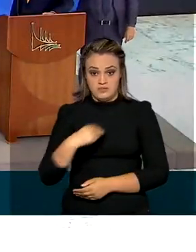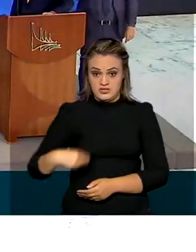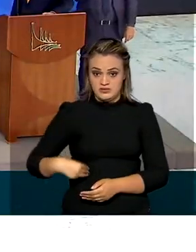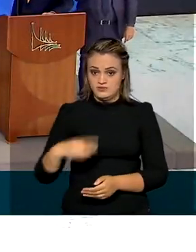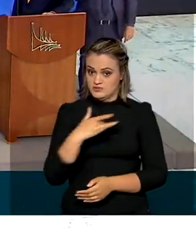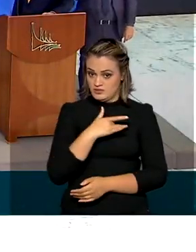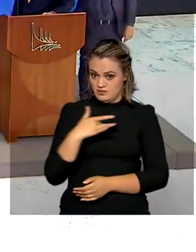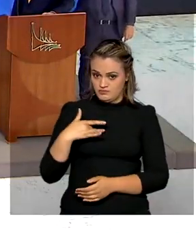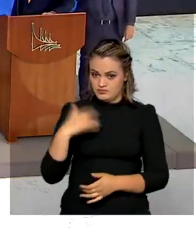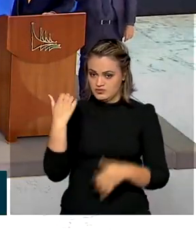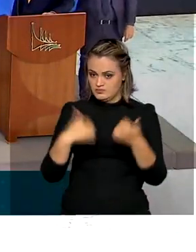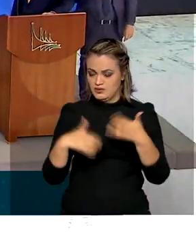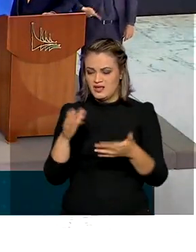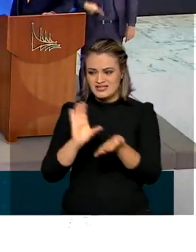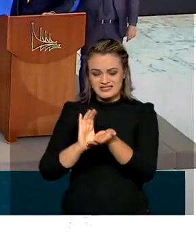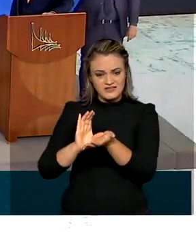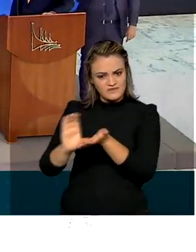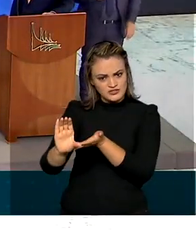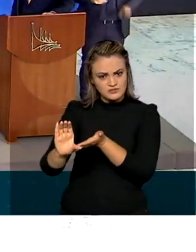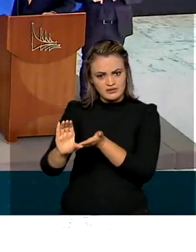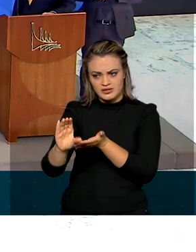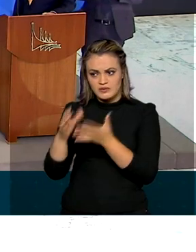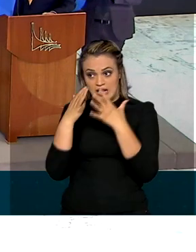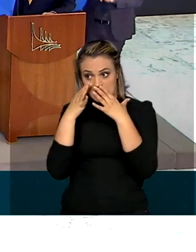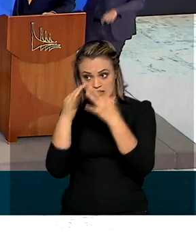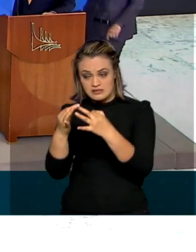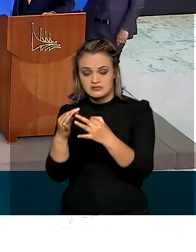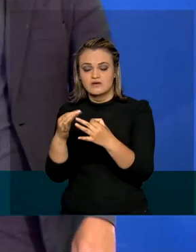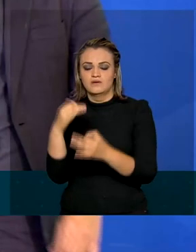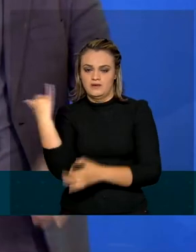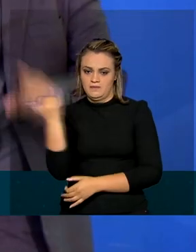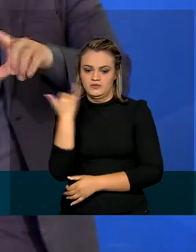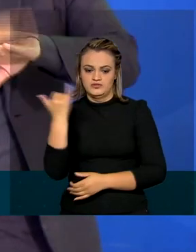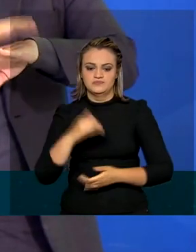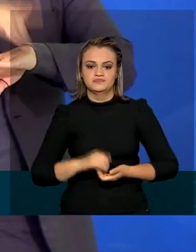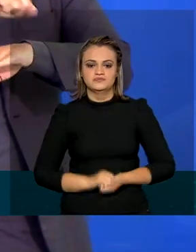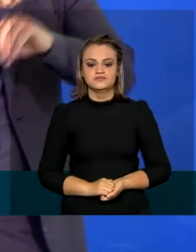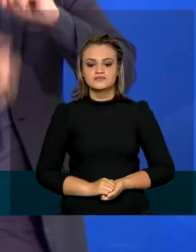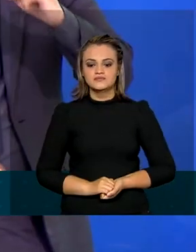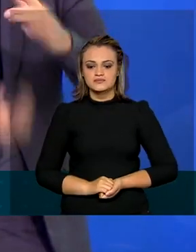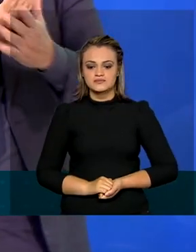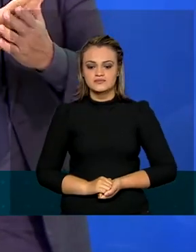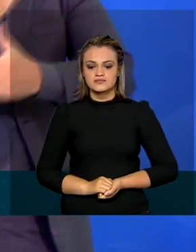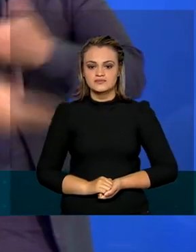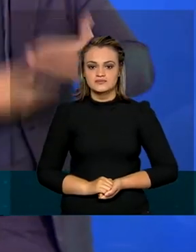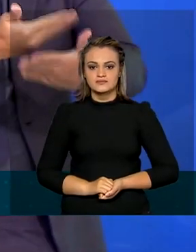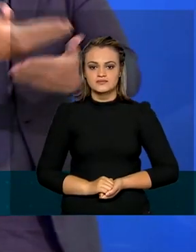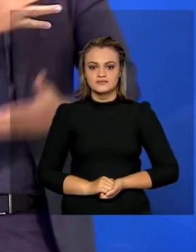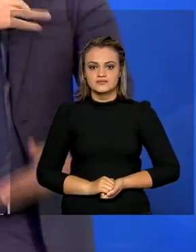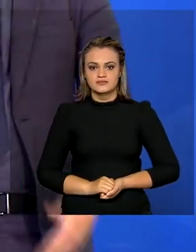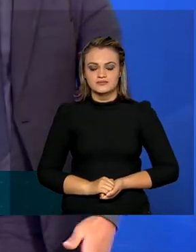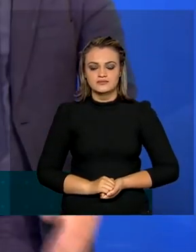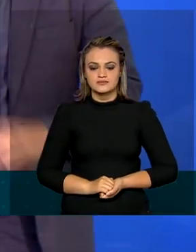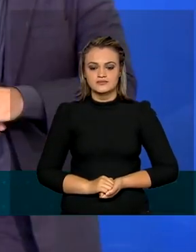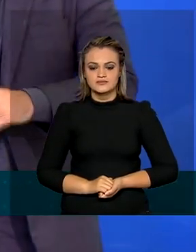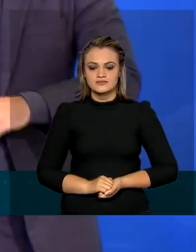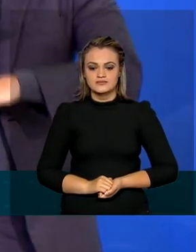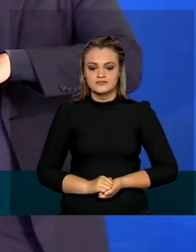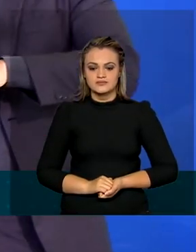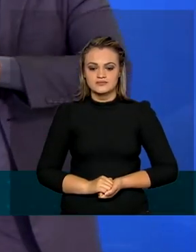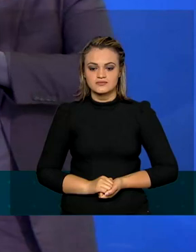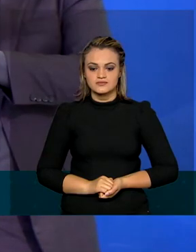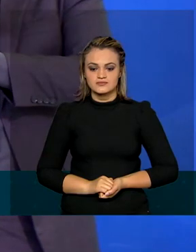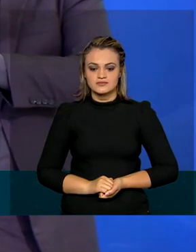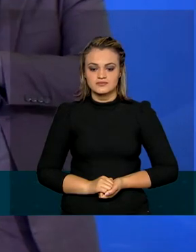da saúde, investir na atenção primária é fundamental. É onde nós temos mais de 40 mil